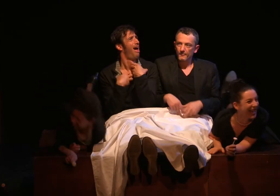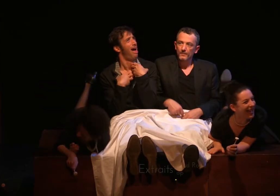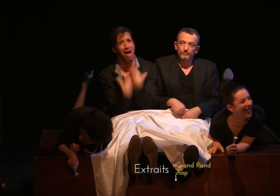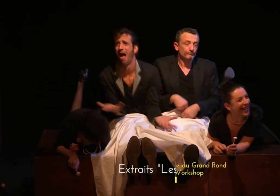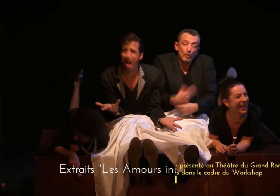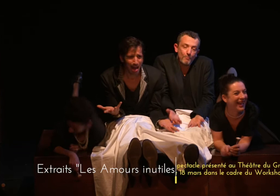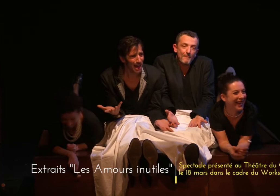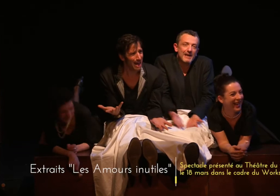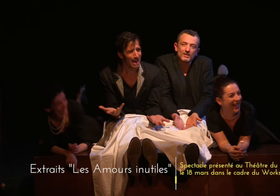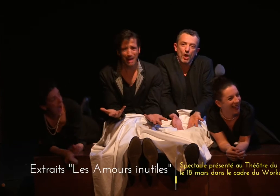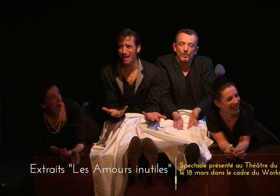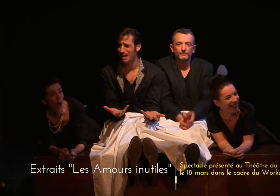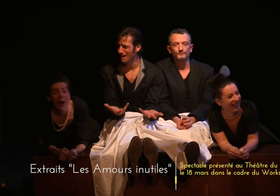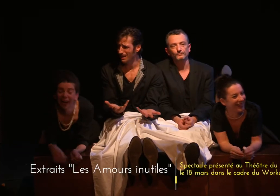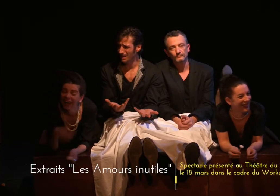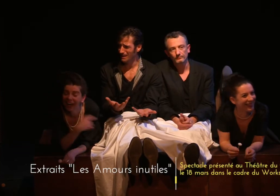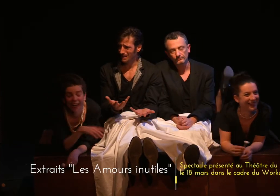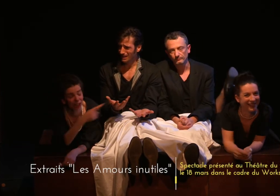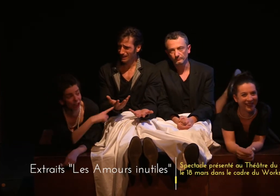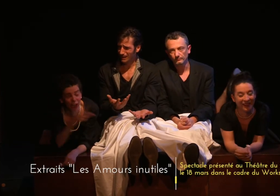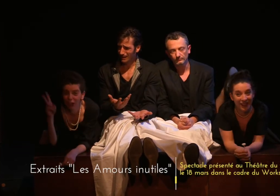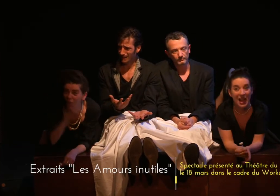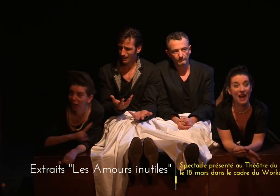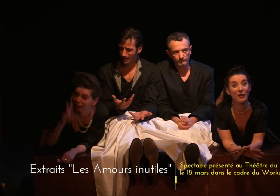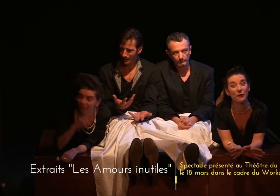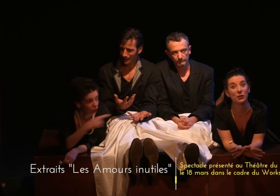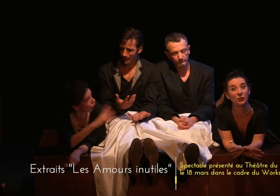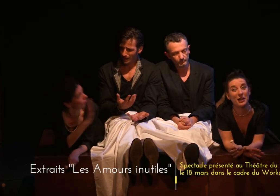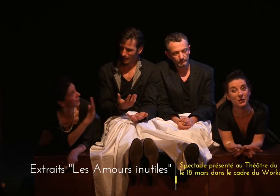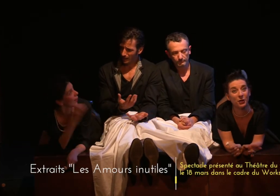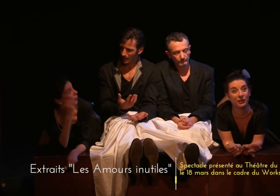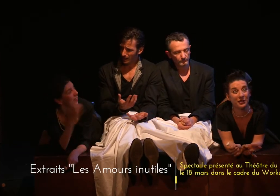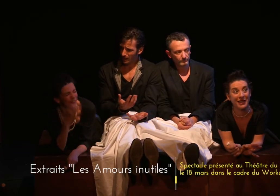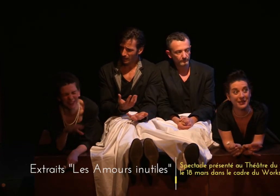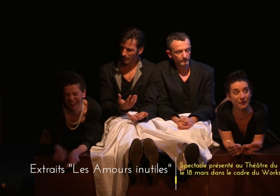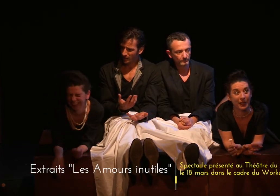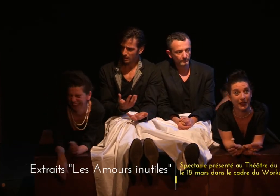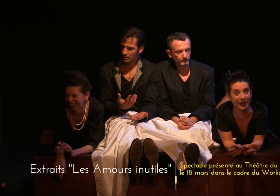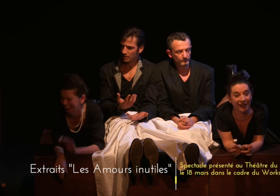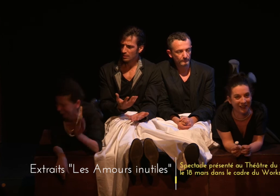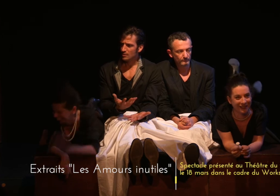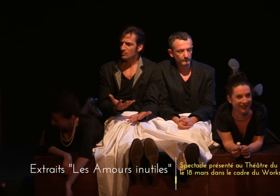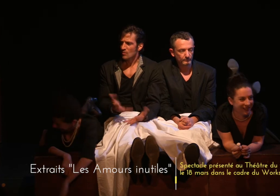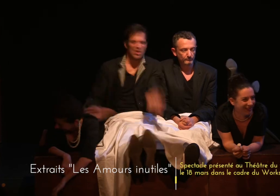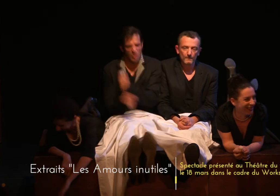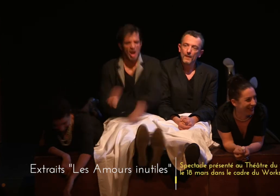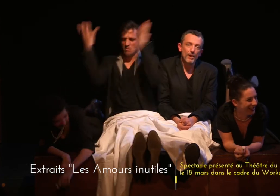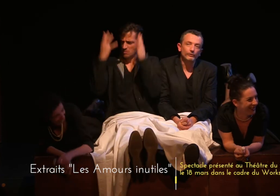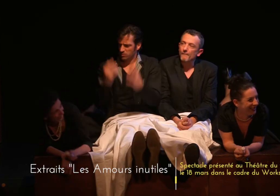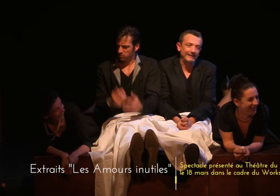Ne vous pas brasser jambes Avez-vous tous les jours autant d'esprit ? Écoutez vous êtes